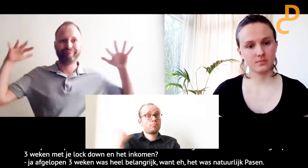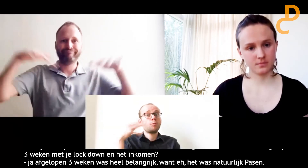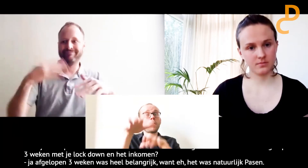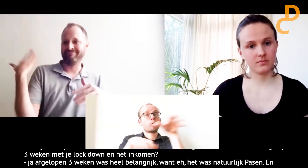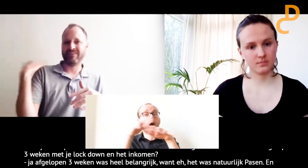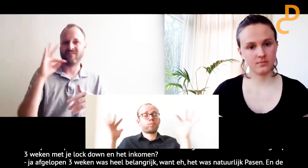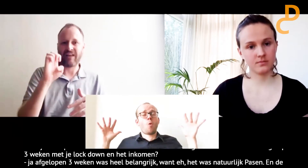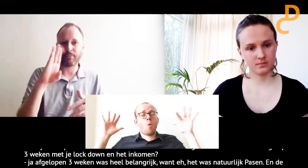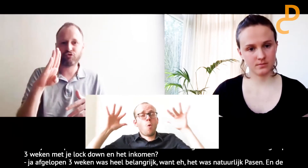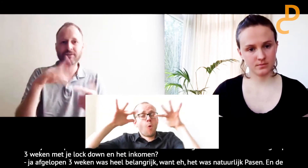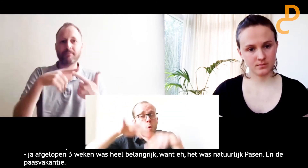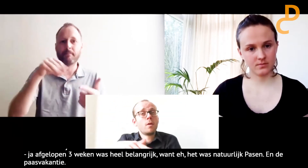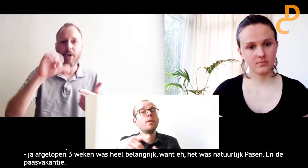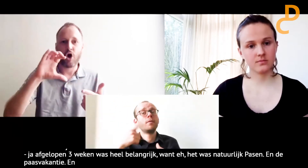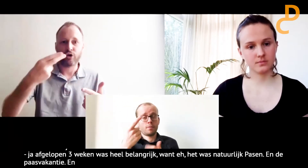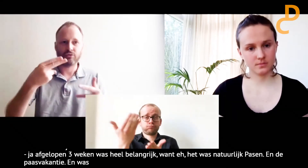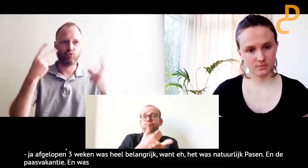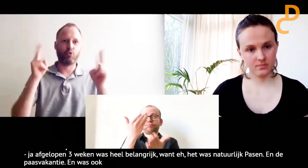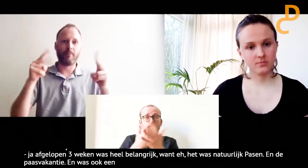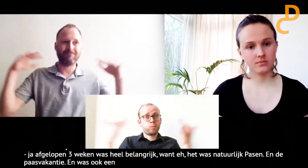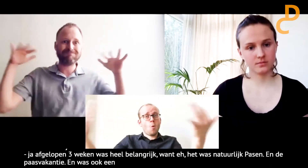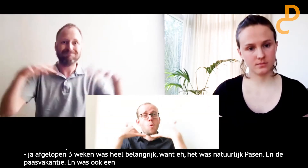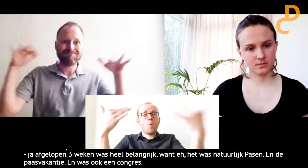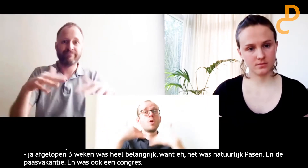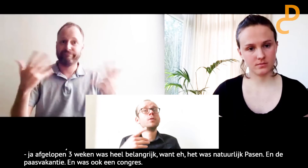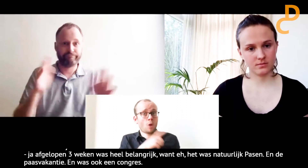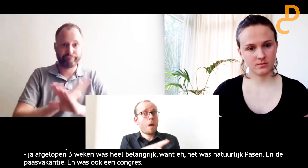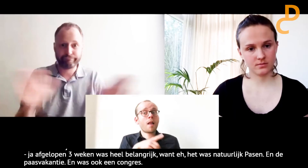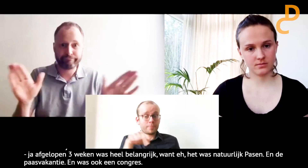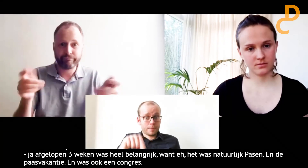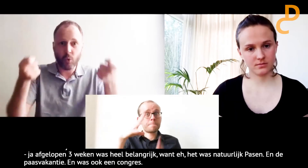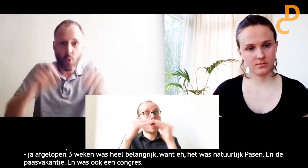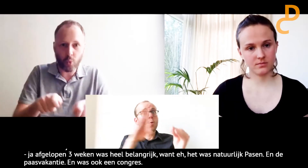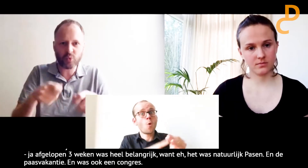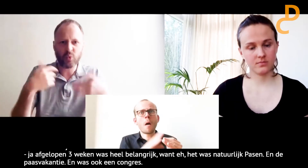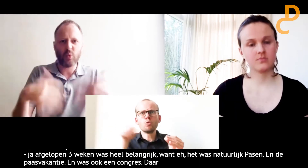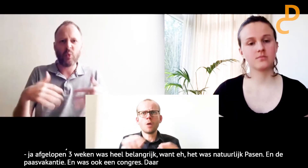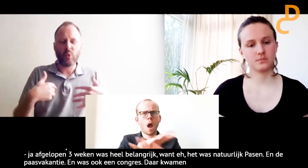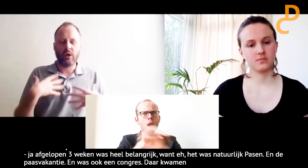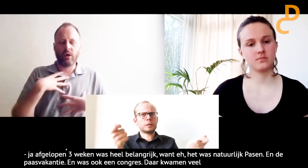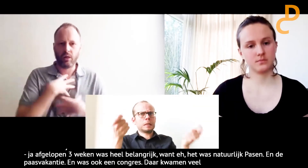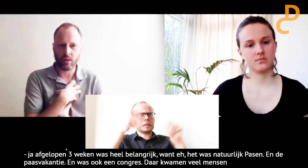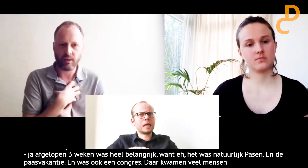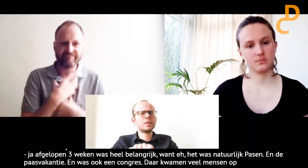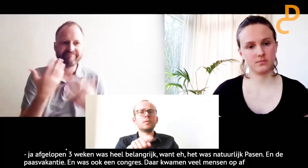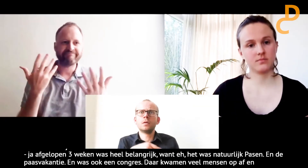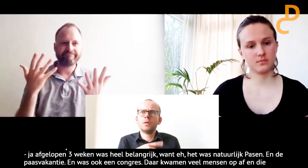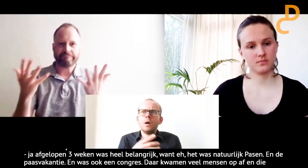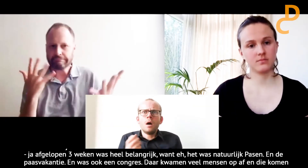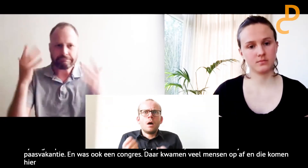ook nog een congres voor mobiele. Daar kwamen natuurlijk altijd heel veel mensen op af. En die komen ook allemaal hier langs en op bezoek. In maart is het ook altijd